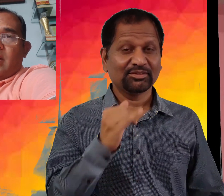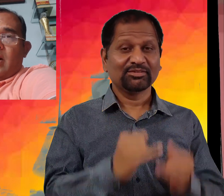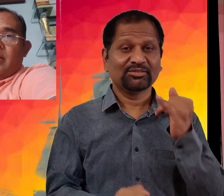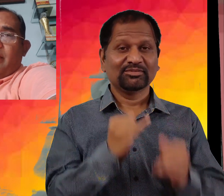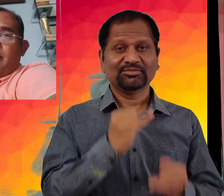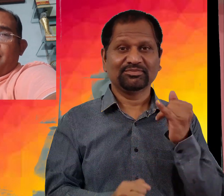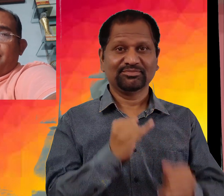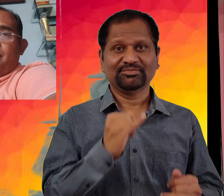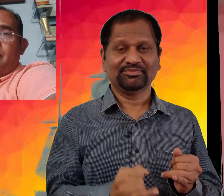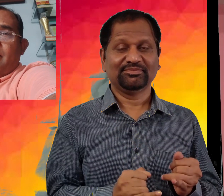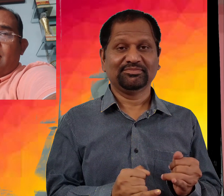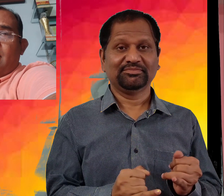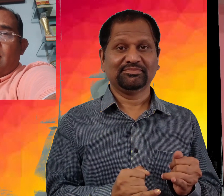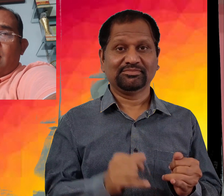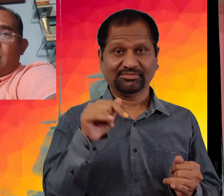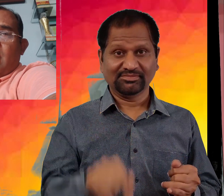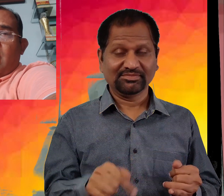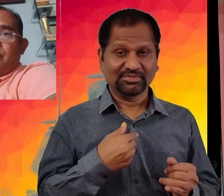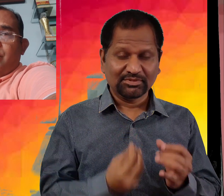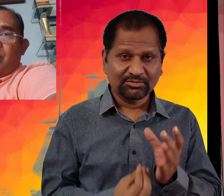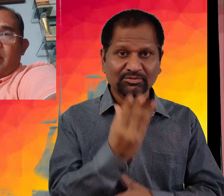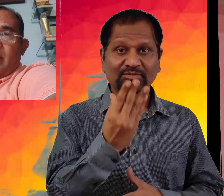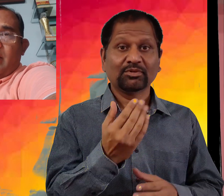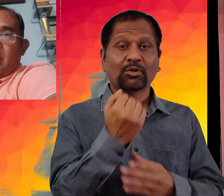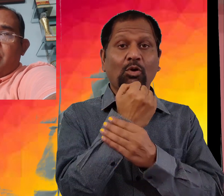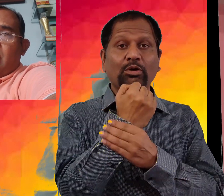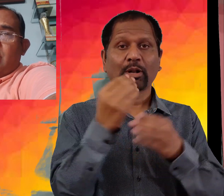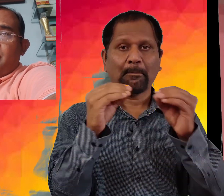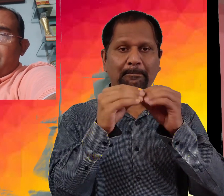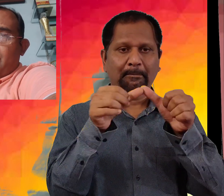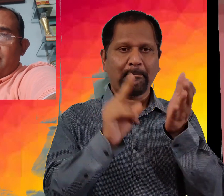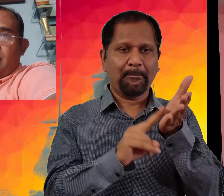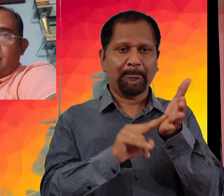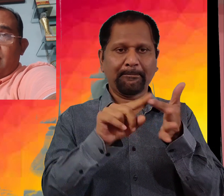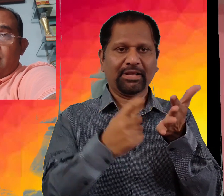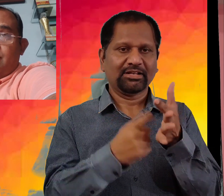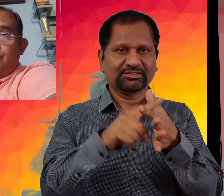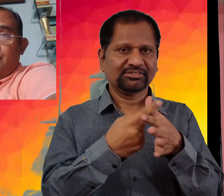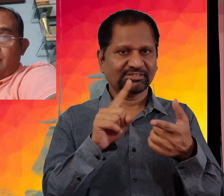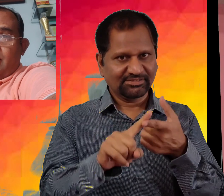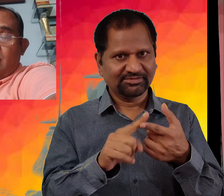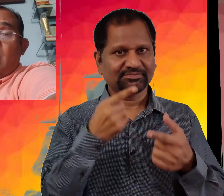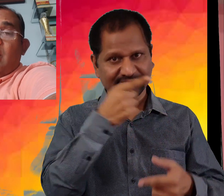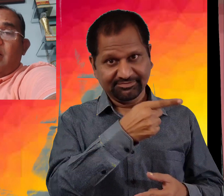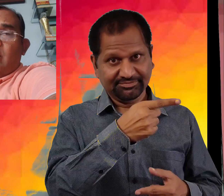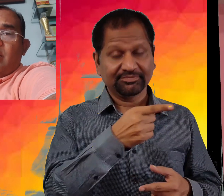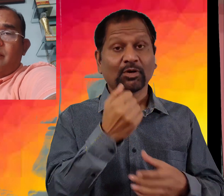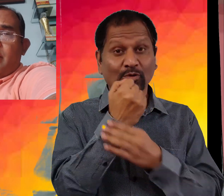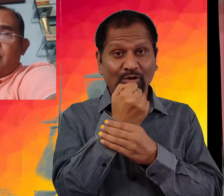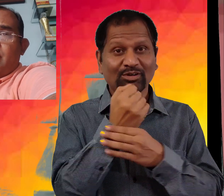آج کی کہانی میں ہم شروع کریں گے ڈاکٹر بینر جی سے جی